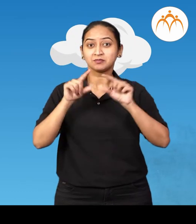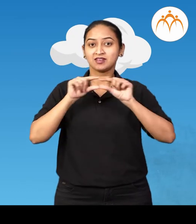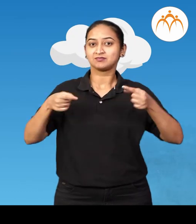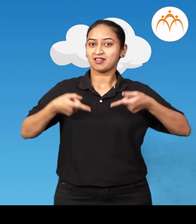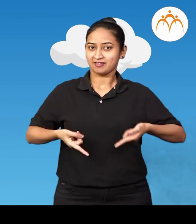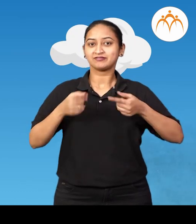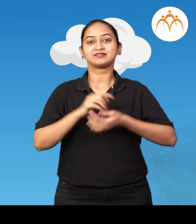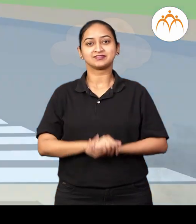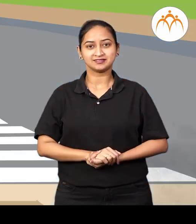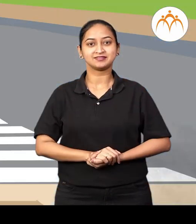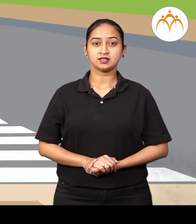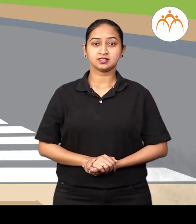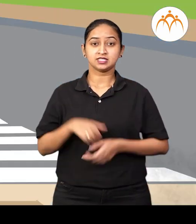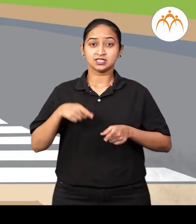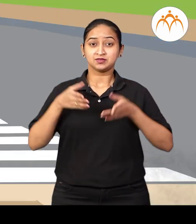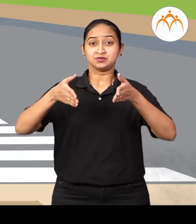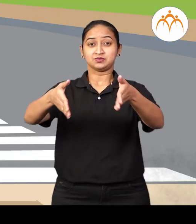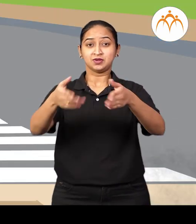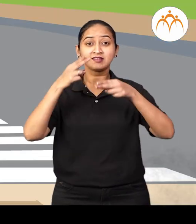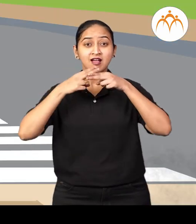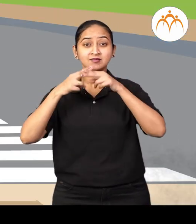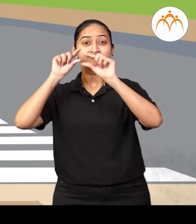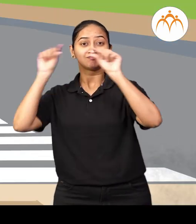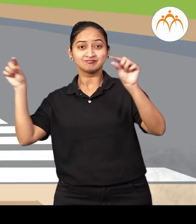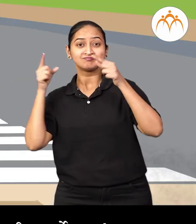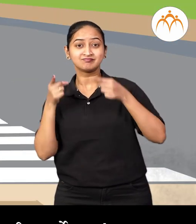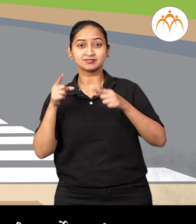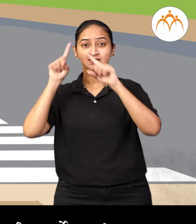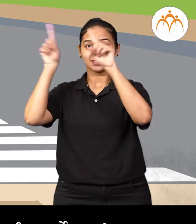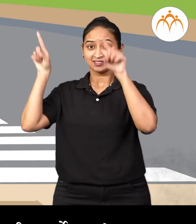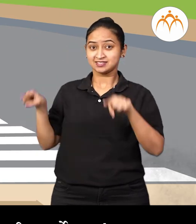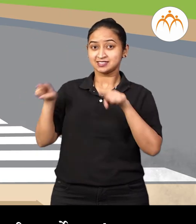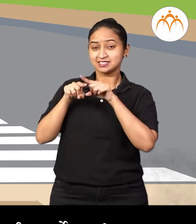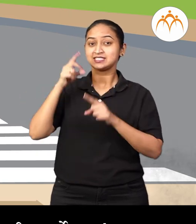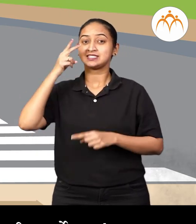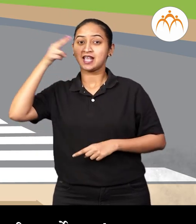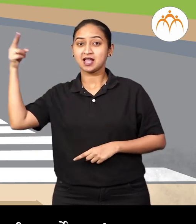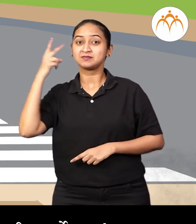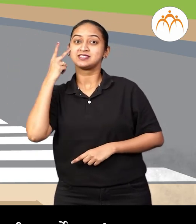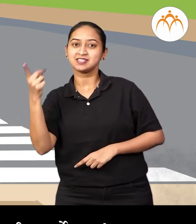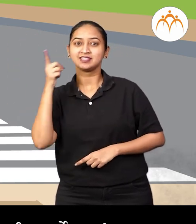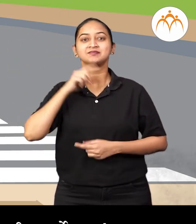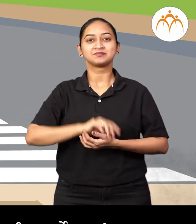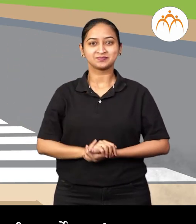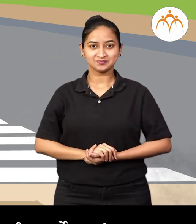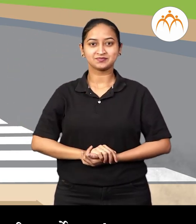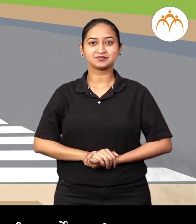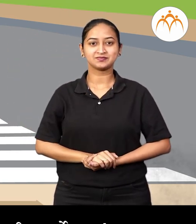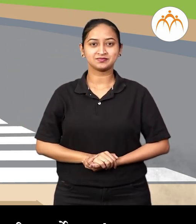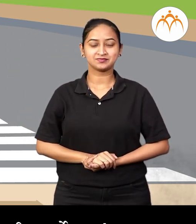हा करवे रस्ता ही बग या रस्त्याचा नावाची पाटी करवे पत